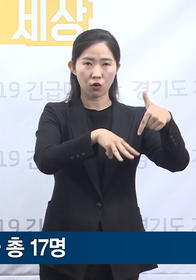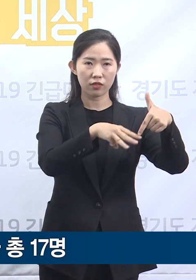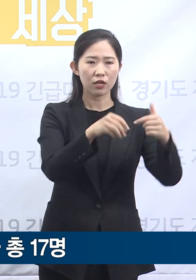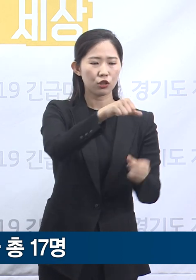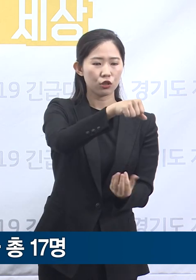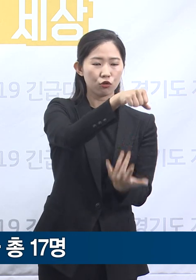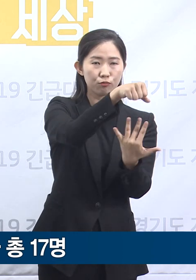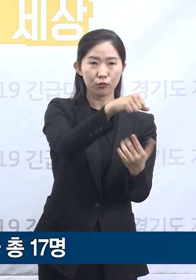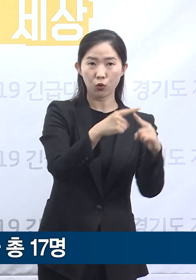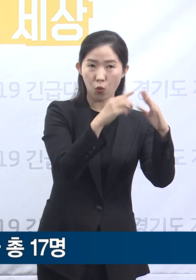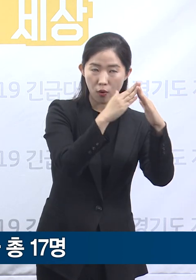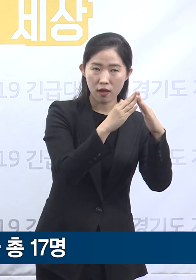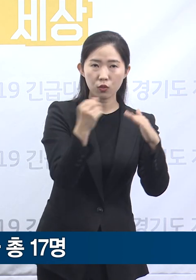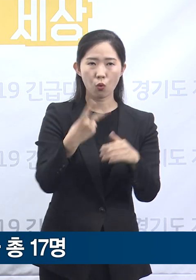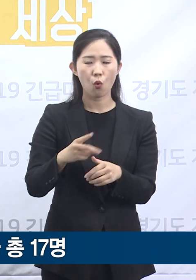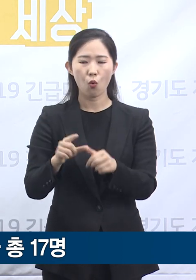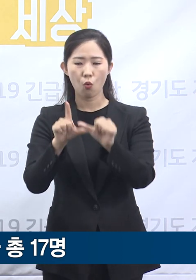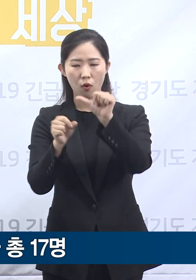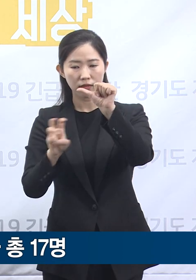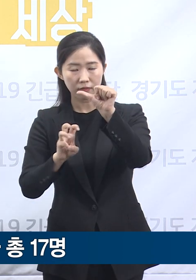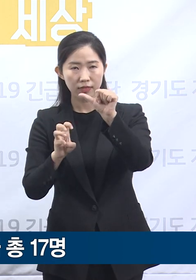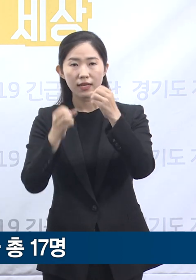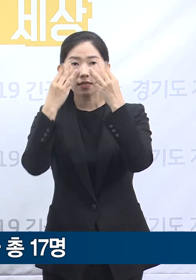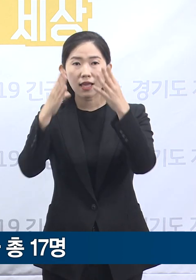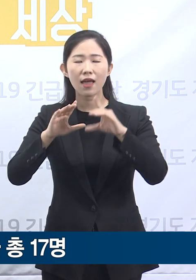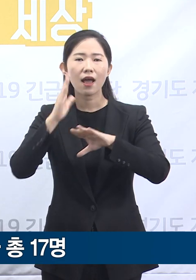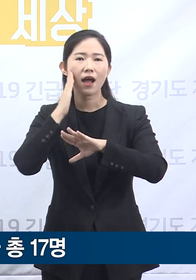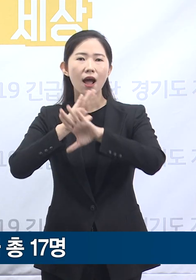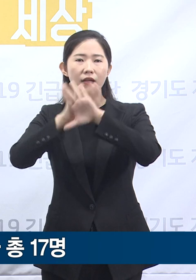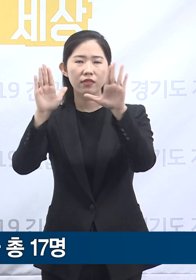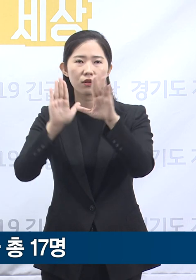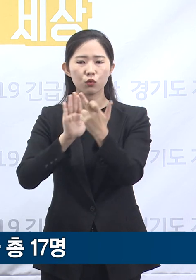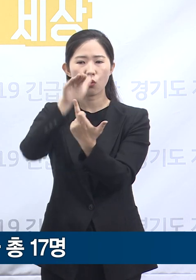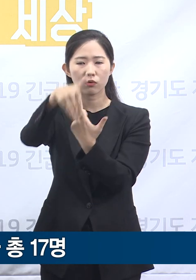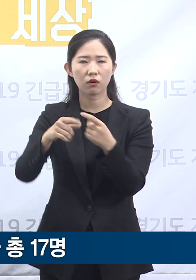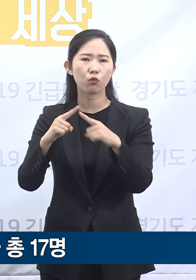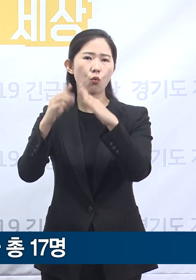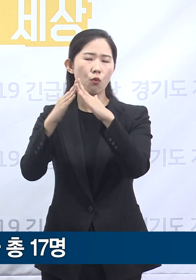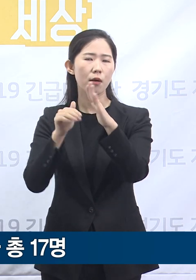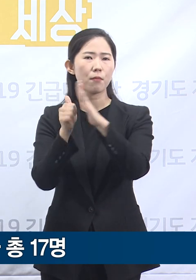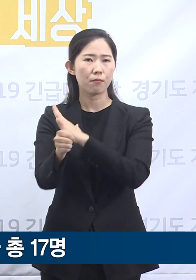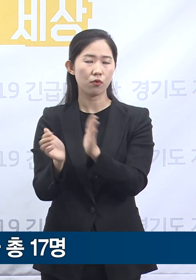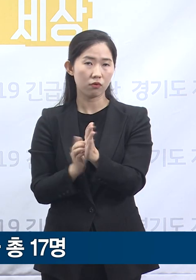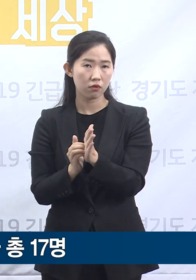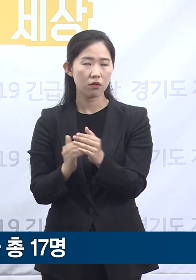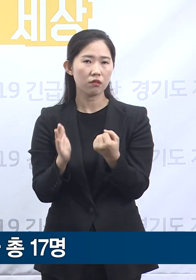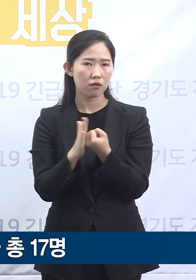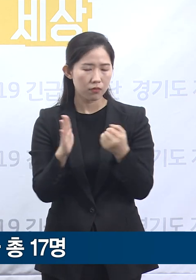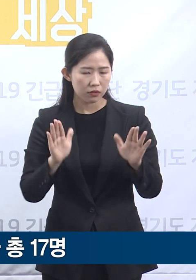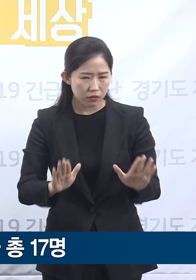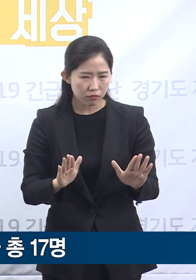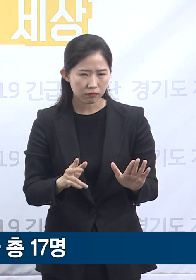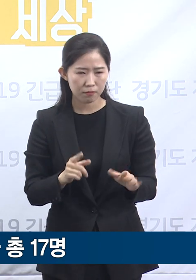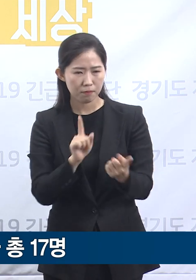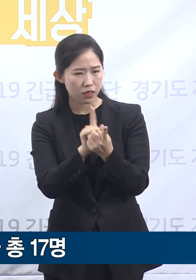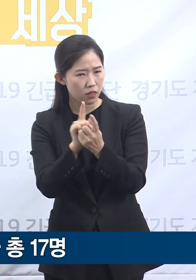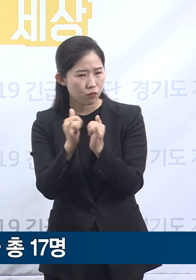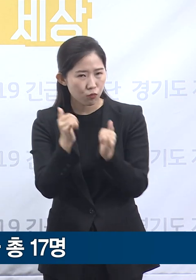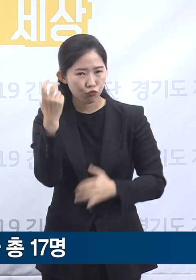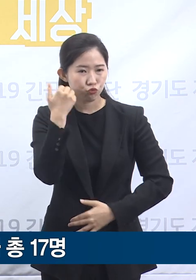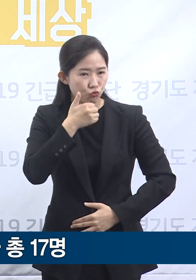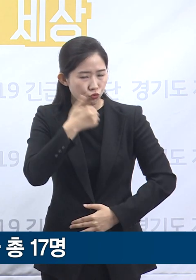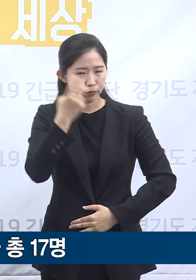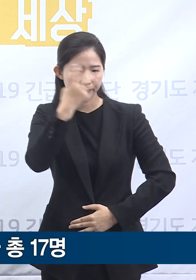30일에는 세안일동산교회에 방문한 것으로 확인됩니다. 현재 접촉자 등에 대한 심층역학조사를 진행하며 상황을 지속